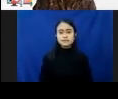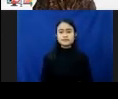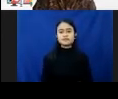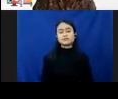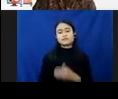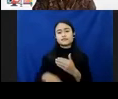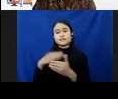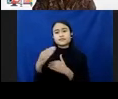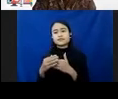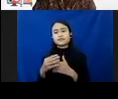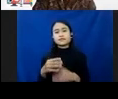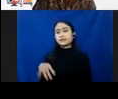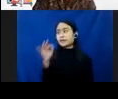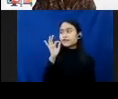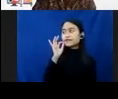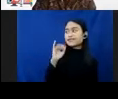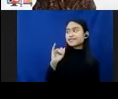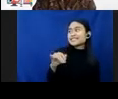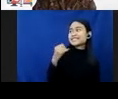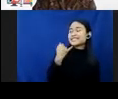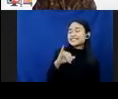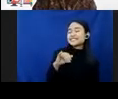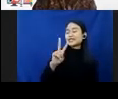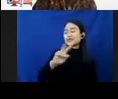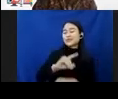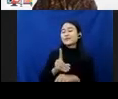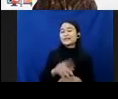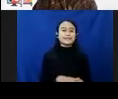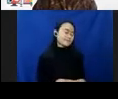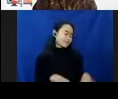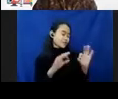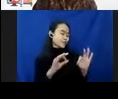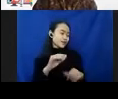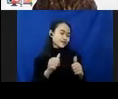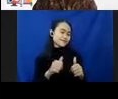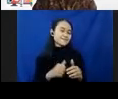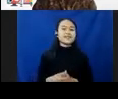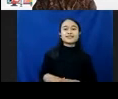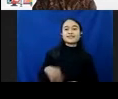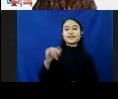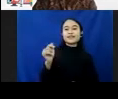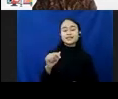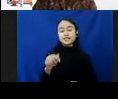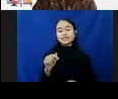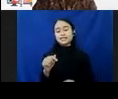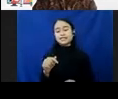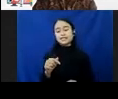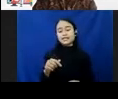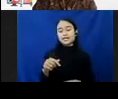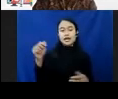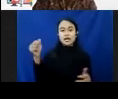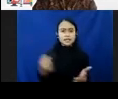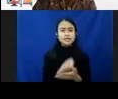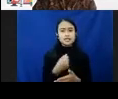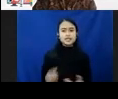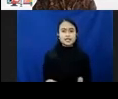Mohon izin, Bang Sofian. Waktunya 2 menit lagi. Oke, baik. Nah, jadi ini salah satu bentuk kekerasan yang terjadi.